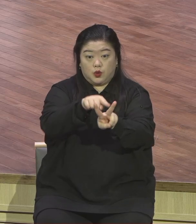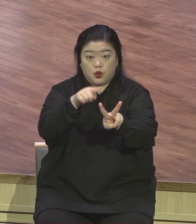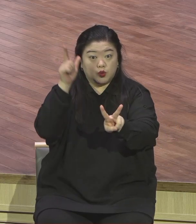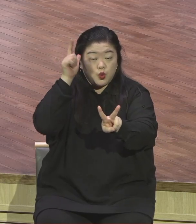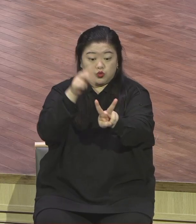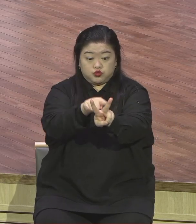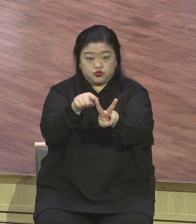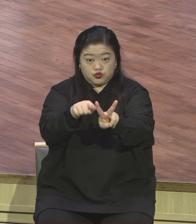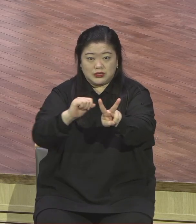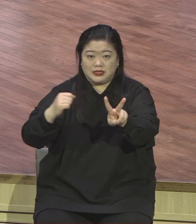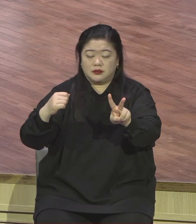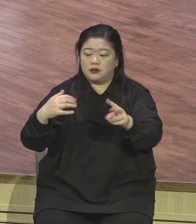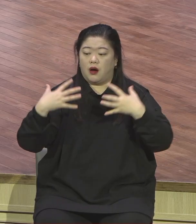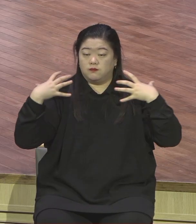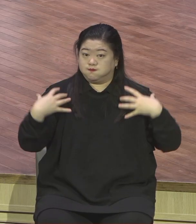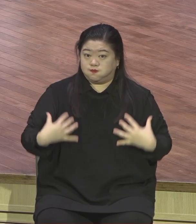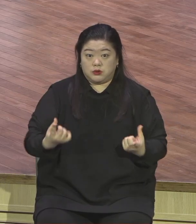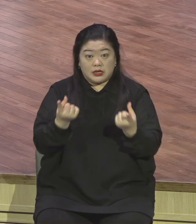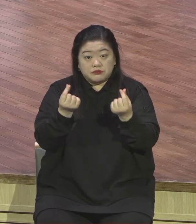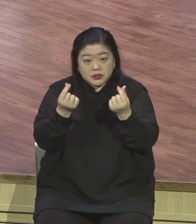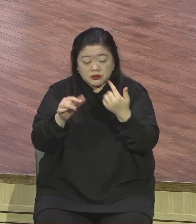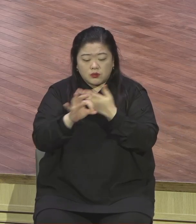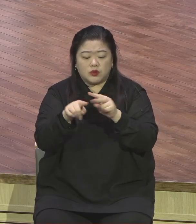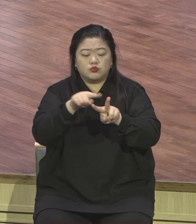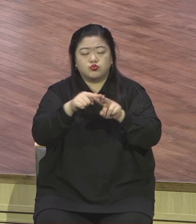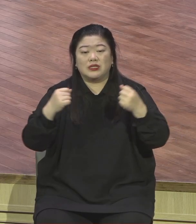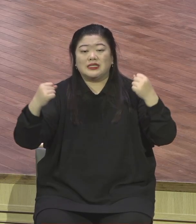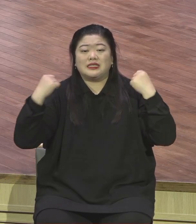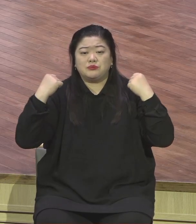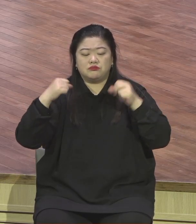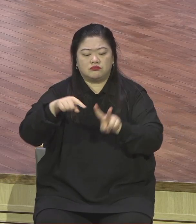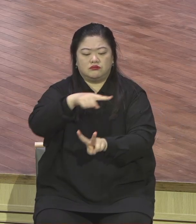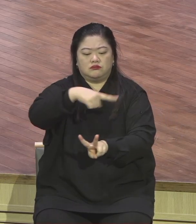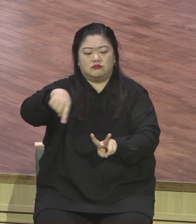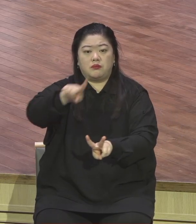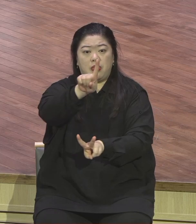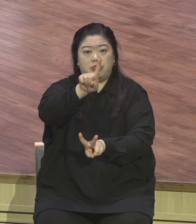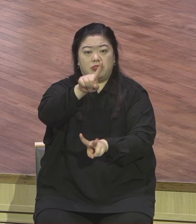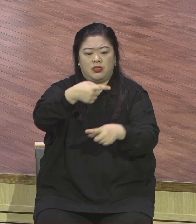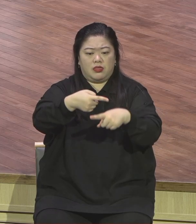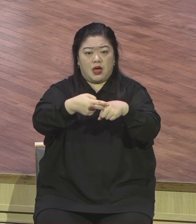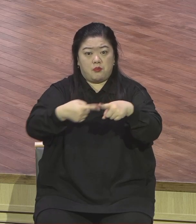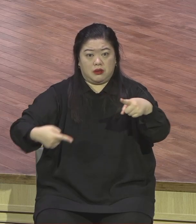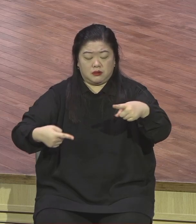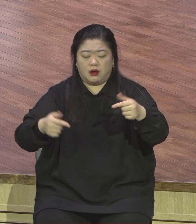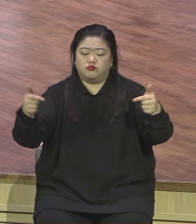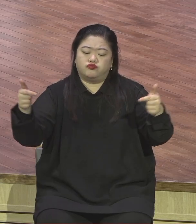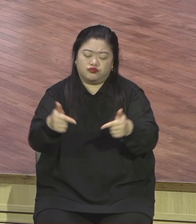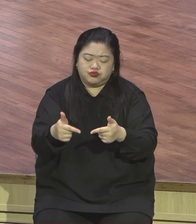담당시고 이 송아지는 아무 힘들지 않아요. 그냥 따라가기만 하면 돼. 따라가기만 하면 돼.